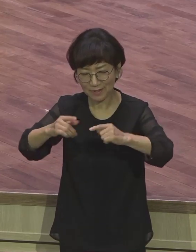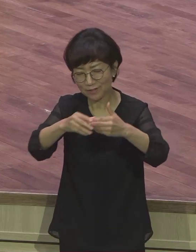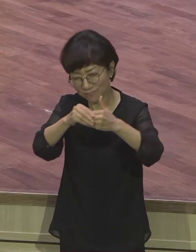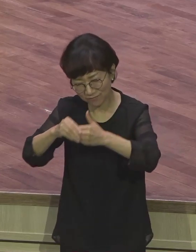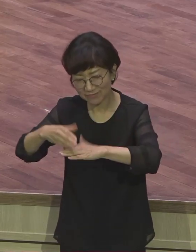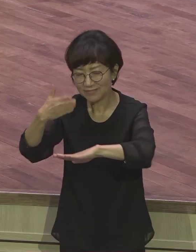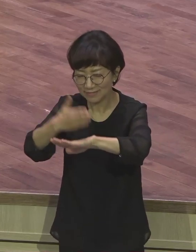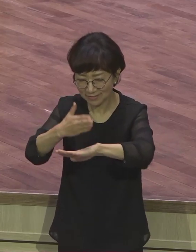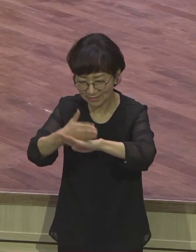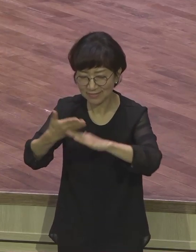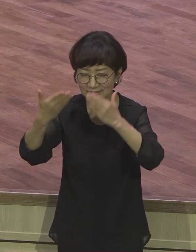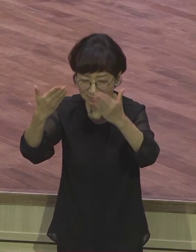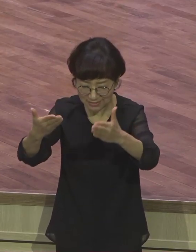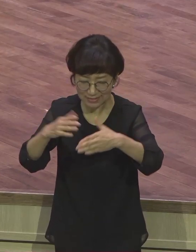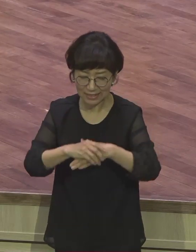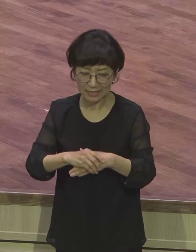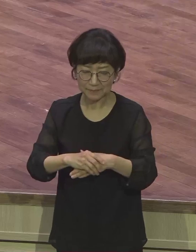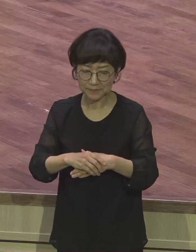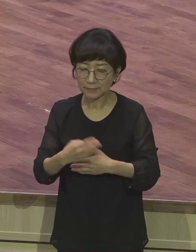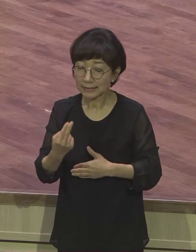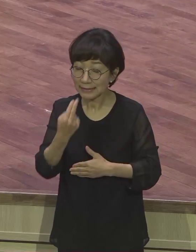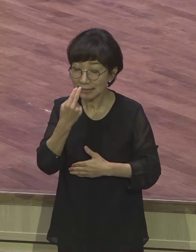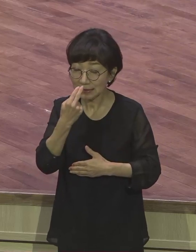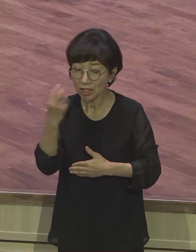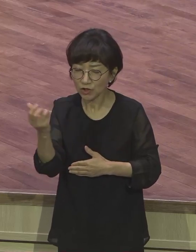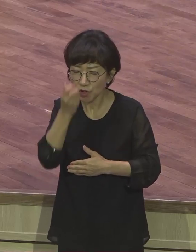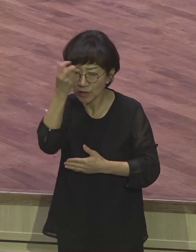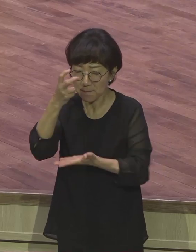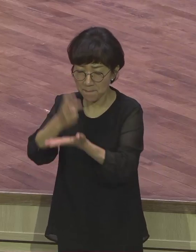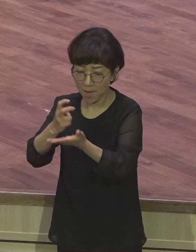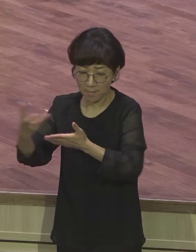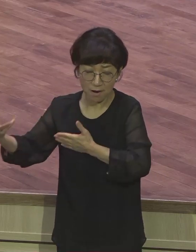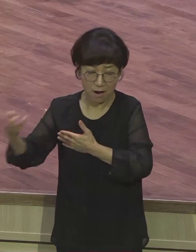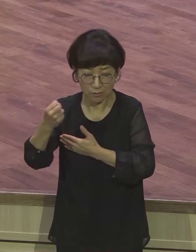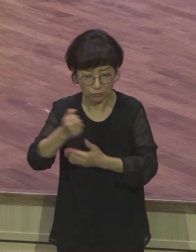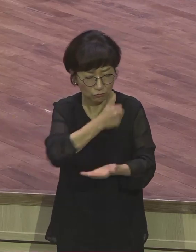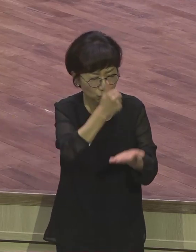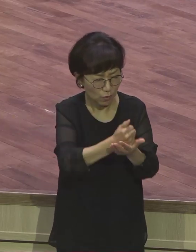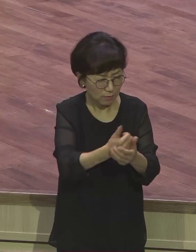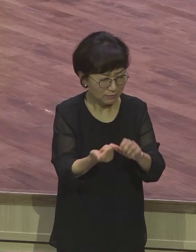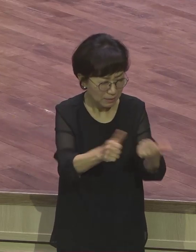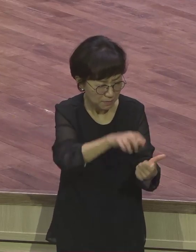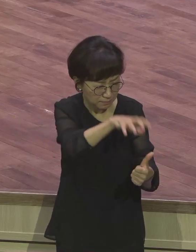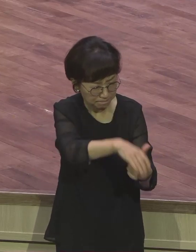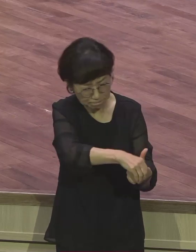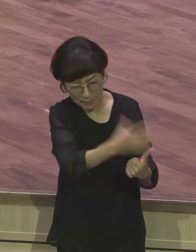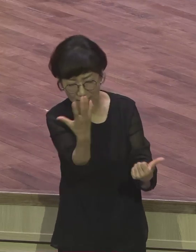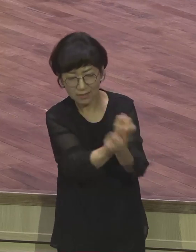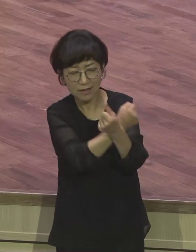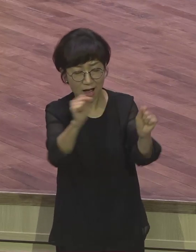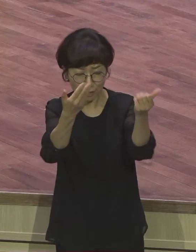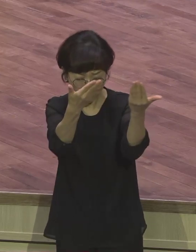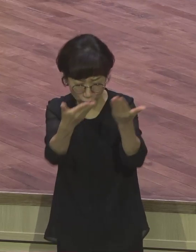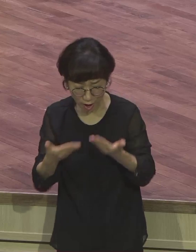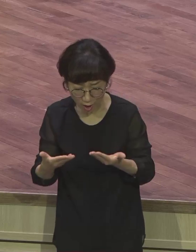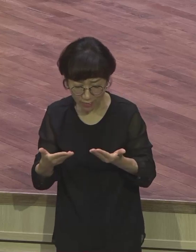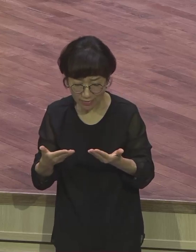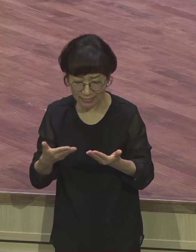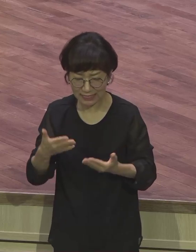정말 생명과 승의의 복으로 죄와 사망의 복으로 해방시켜주신 이 완전한 신분 보호를 이 놀라운